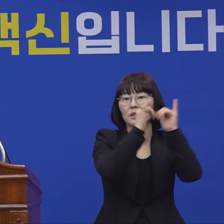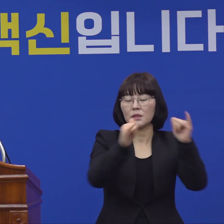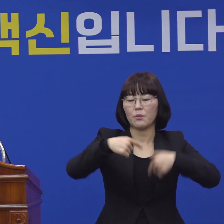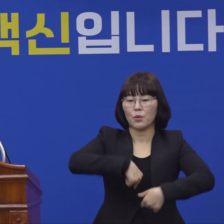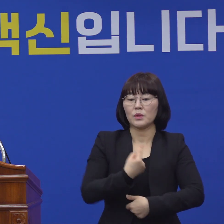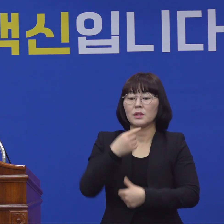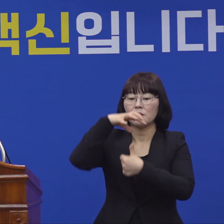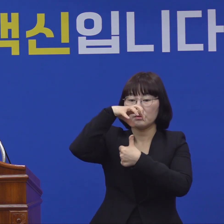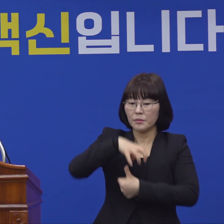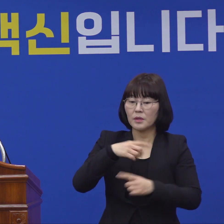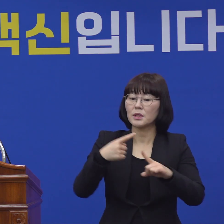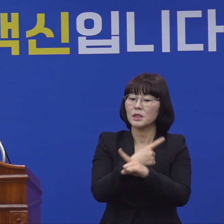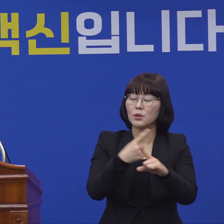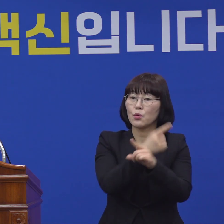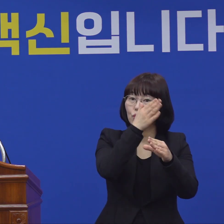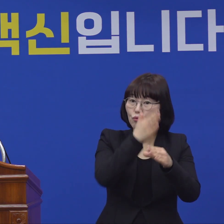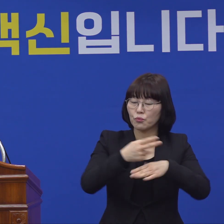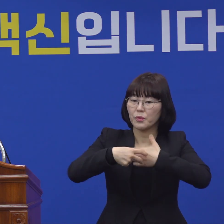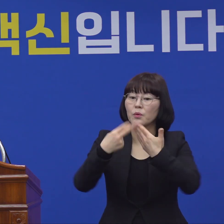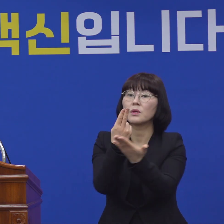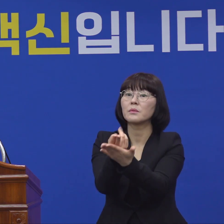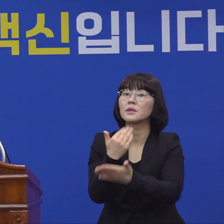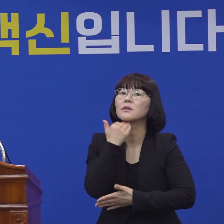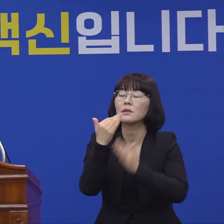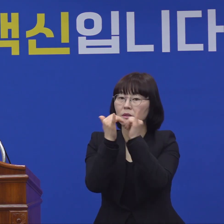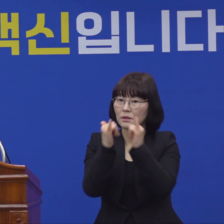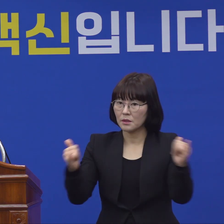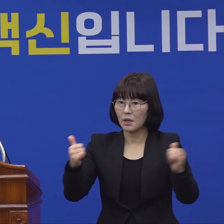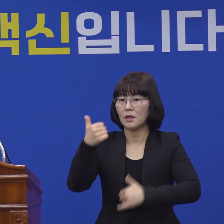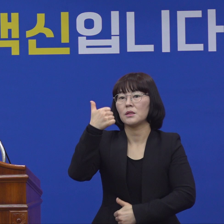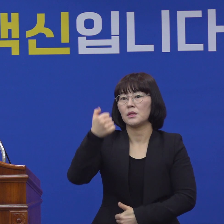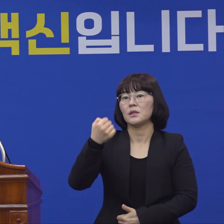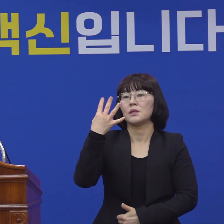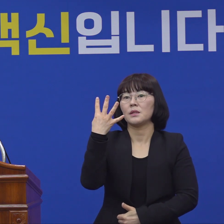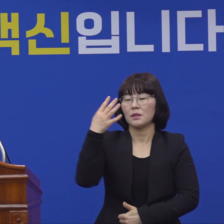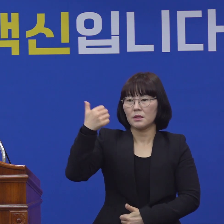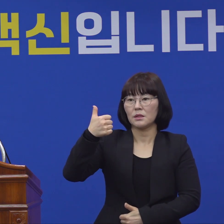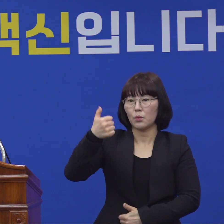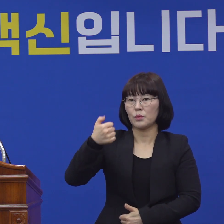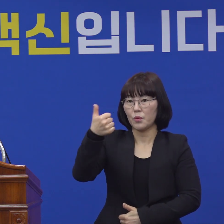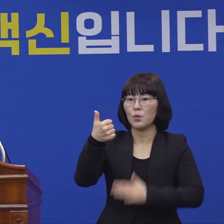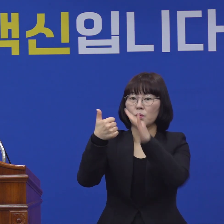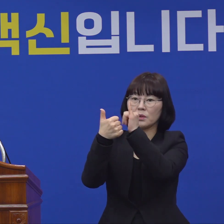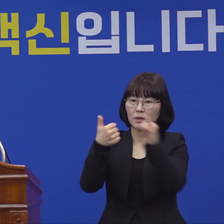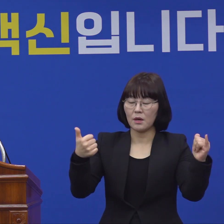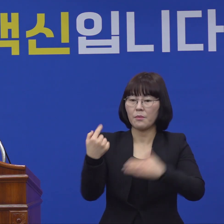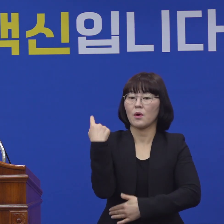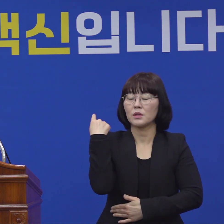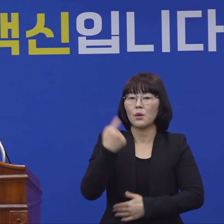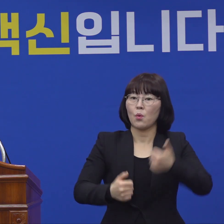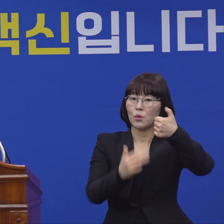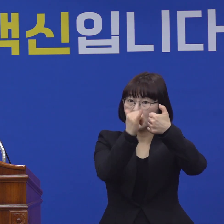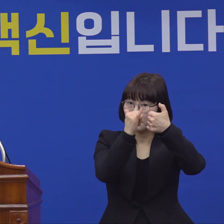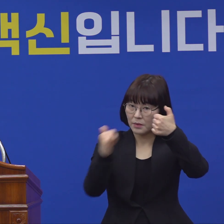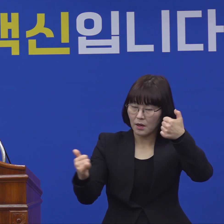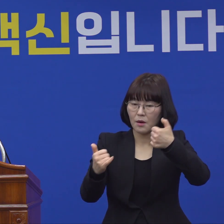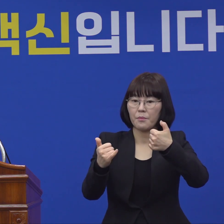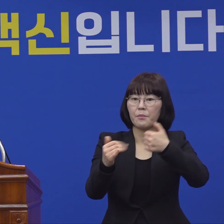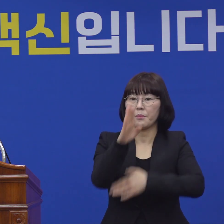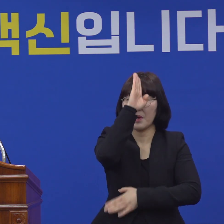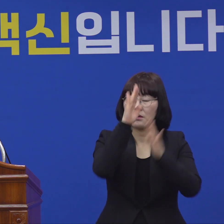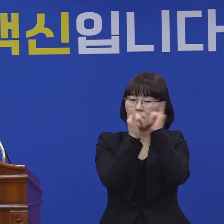중이거나 대기 중인 환자는 75명입니다. 어제 하루 50명의 환자가